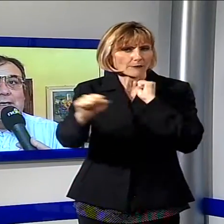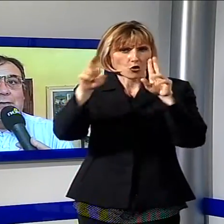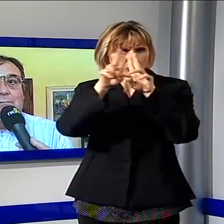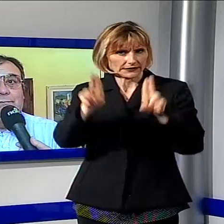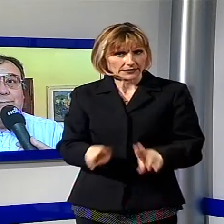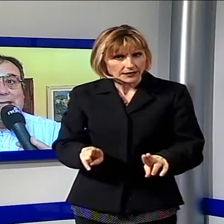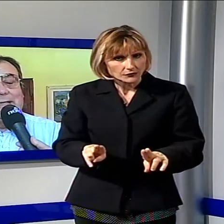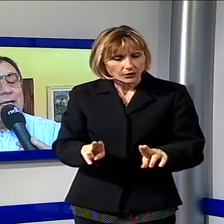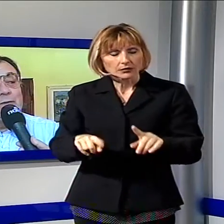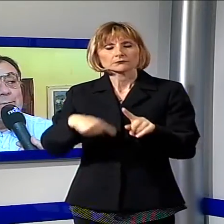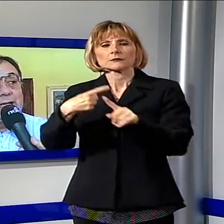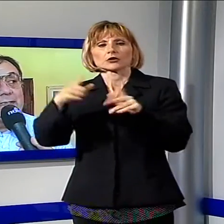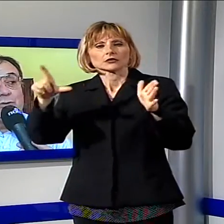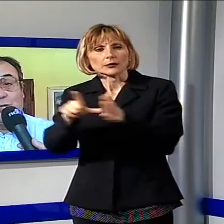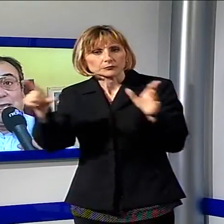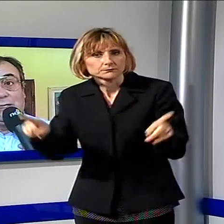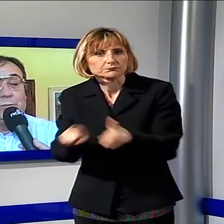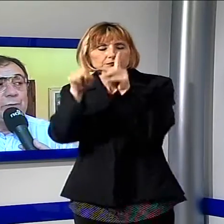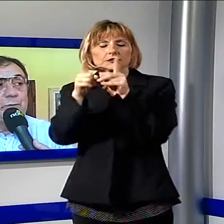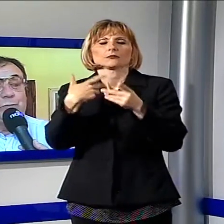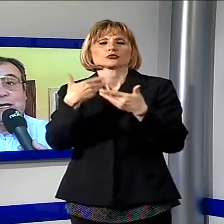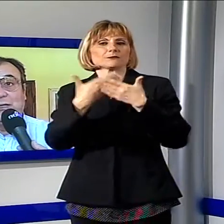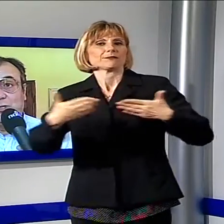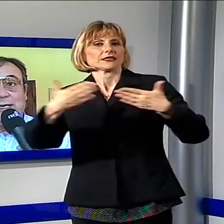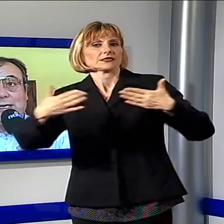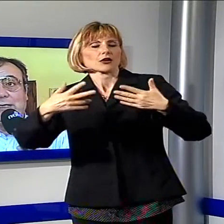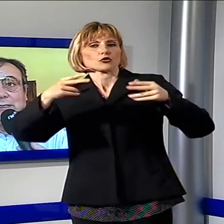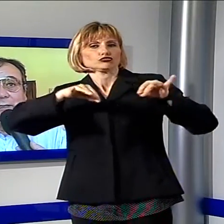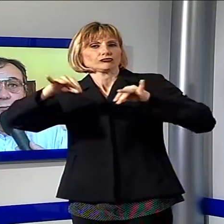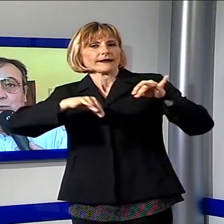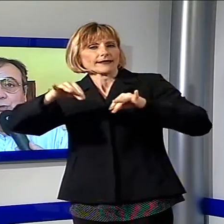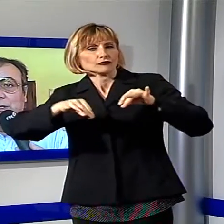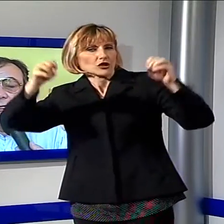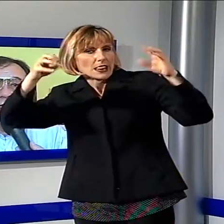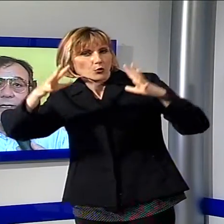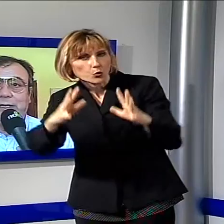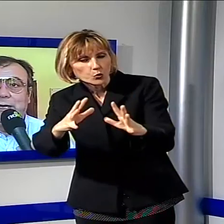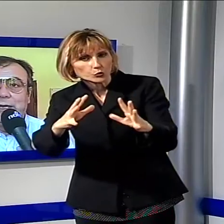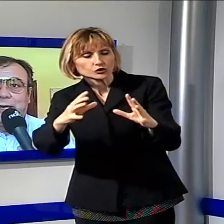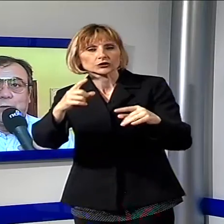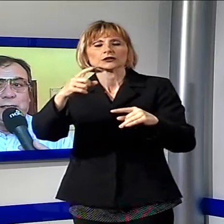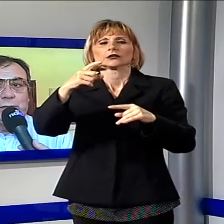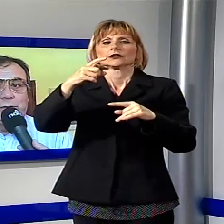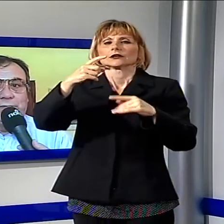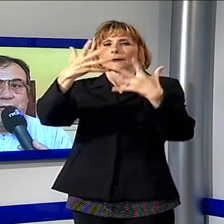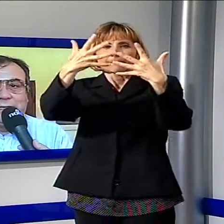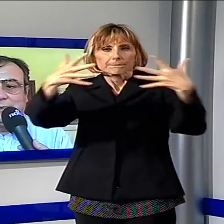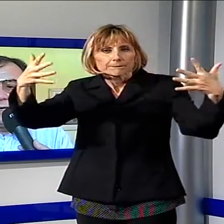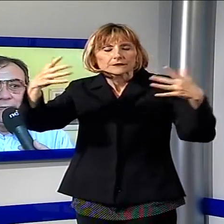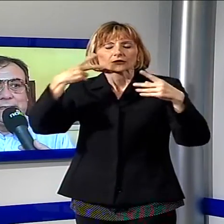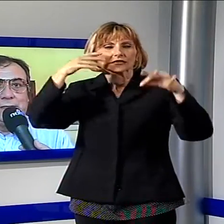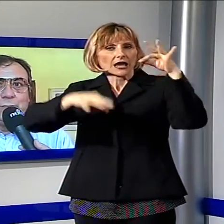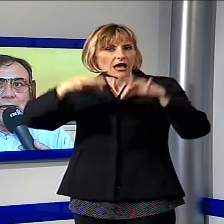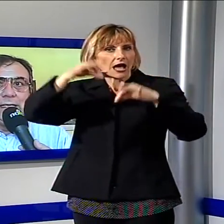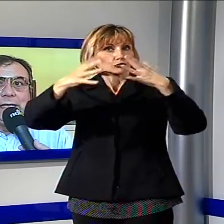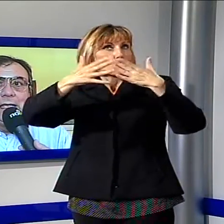mettere anche un apparato scenico proprio con una regia, luci e quanto avviene nei